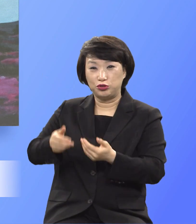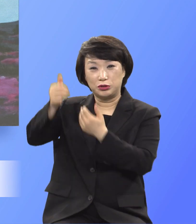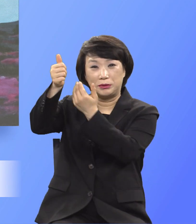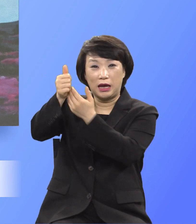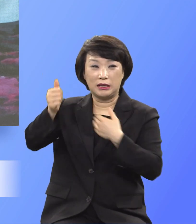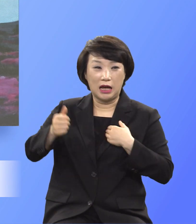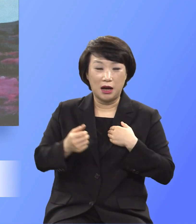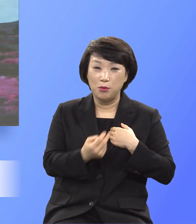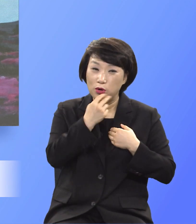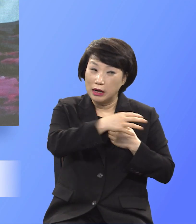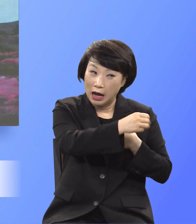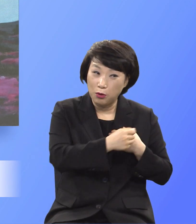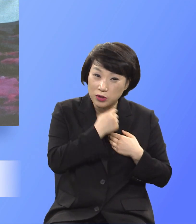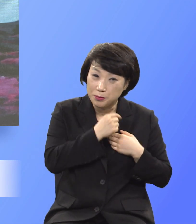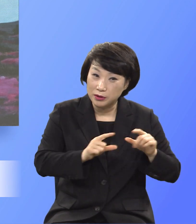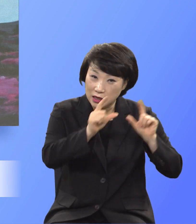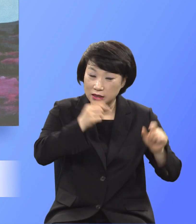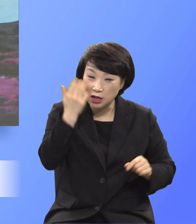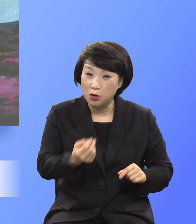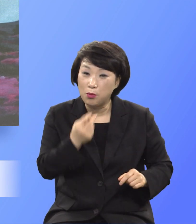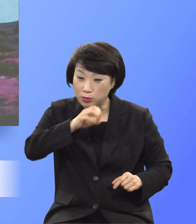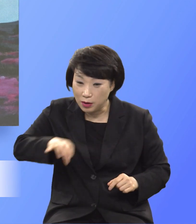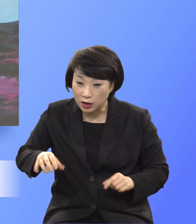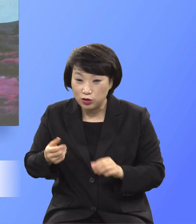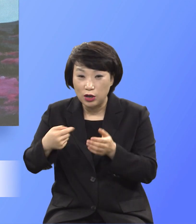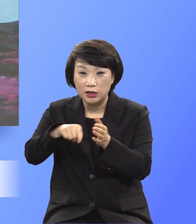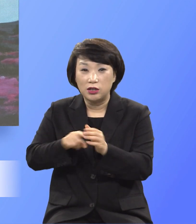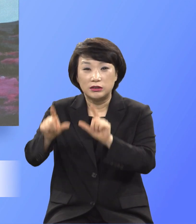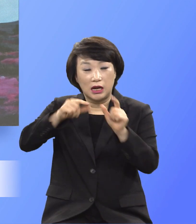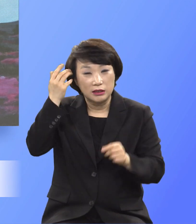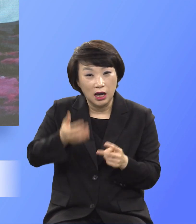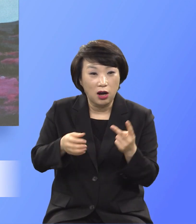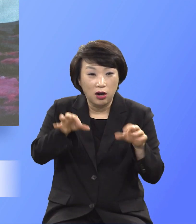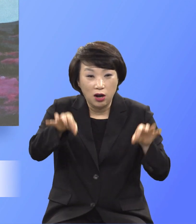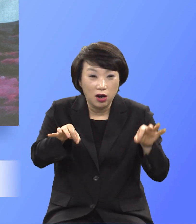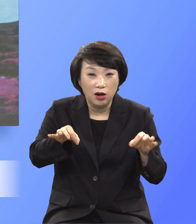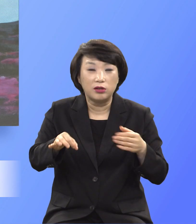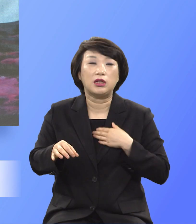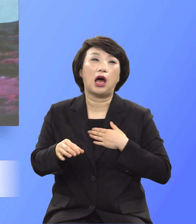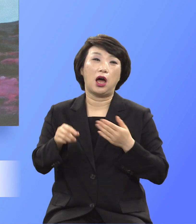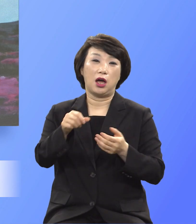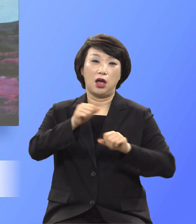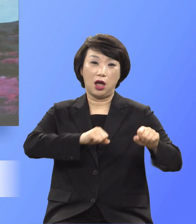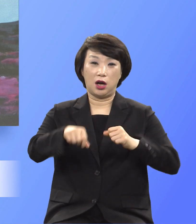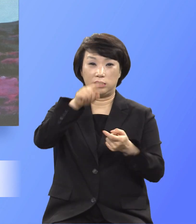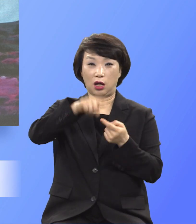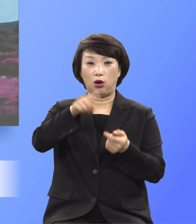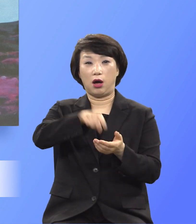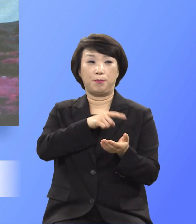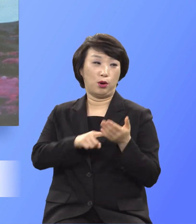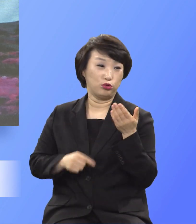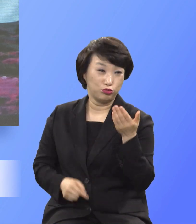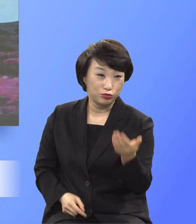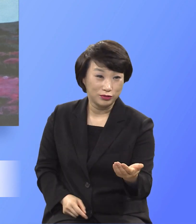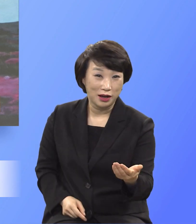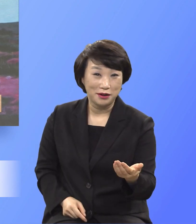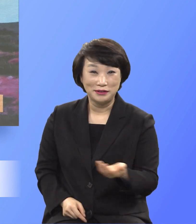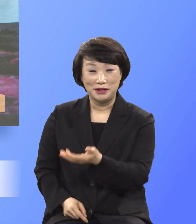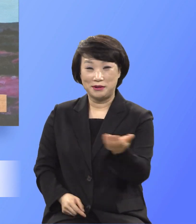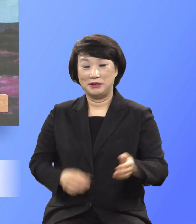사느냐 잃기 위해 사느냐 여기서 반드시 행한 대로 갚는다는 것입니다 예배 속에 주님이